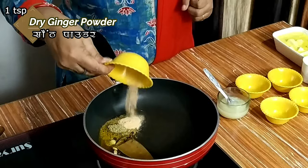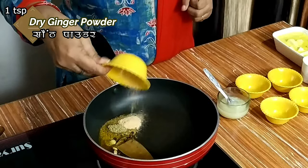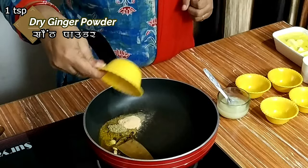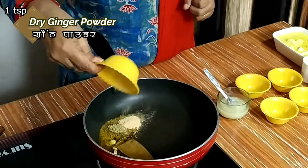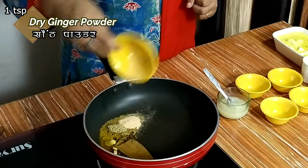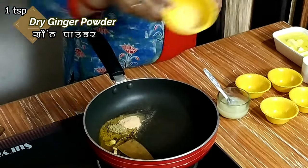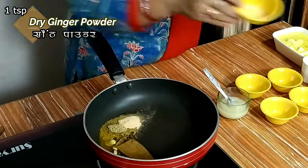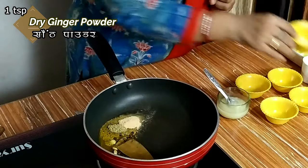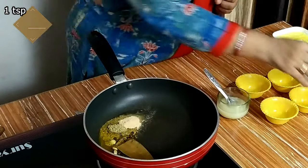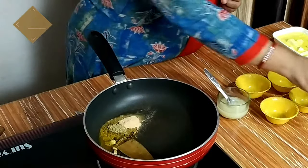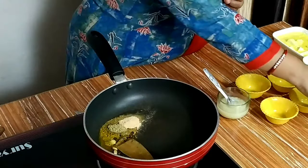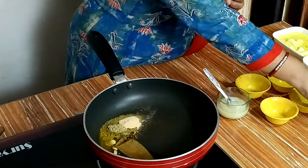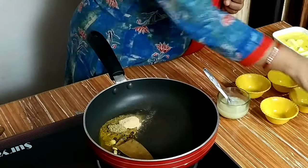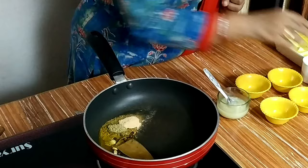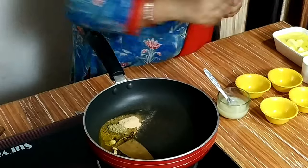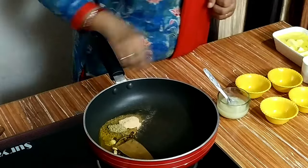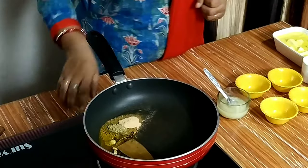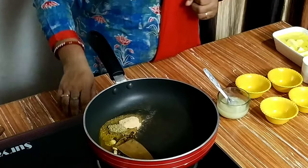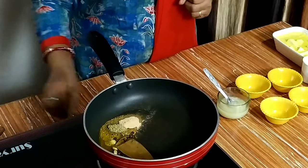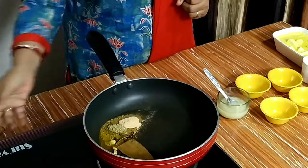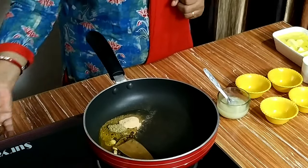डाल कर सारे मसाले को अच्छे से मिला लेंगे